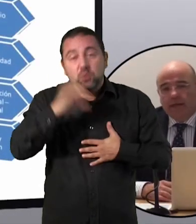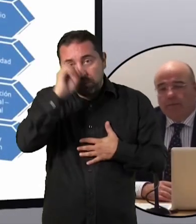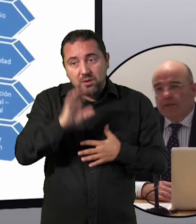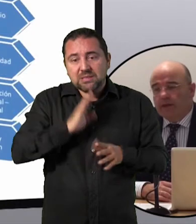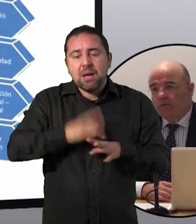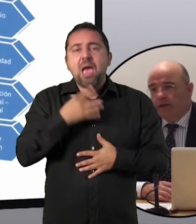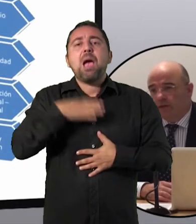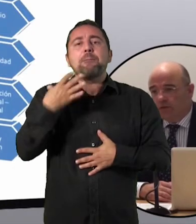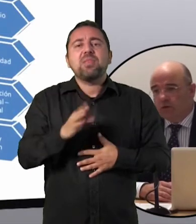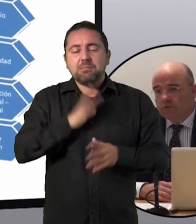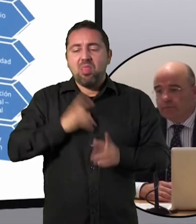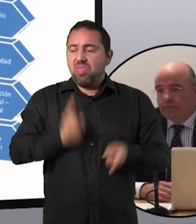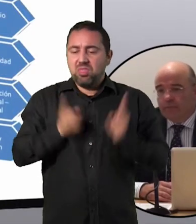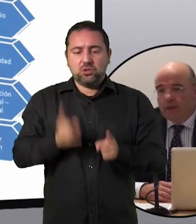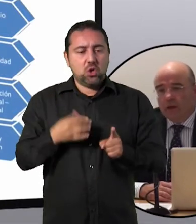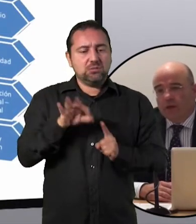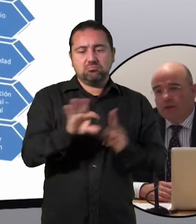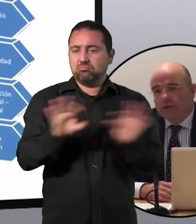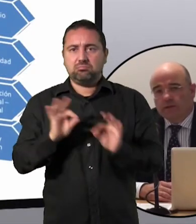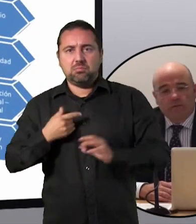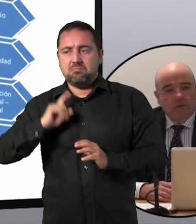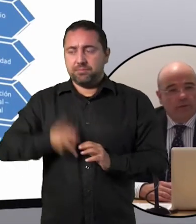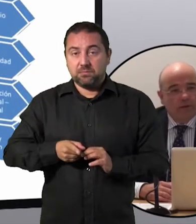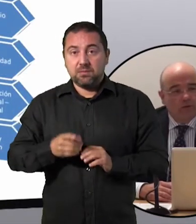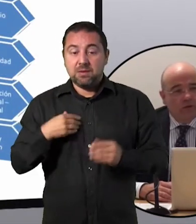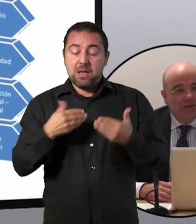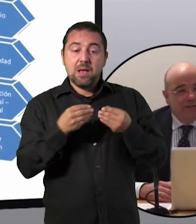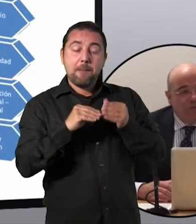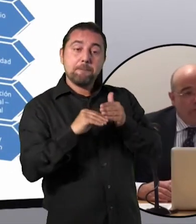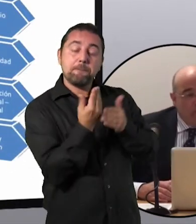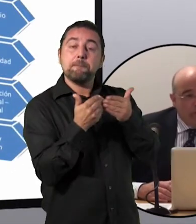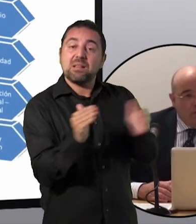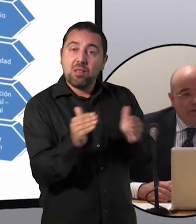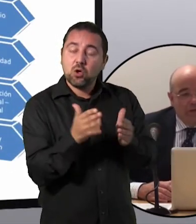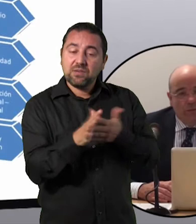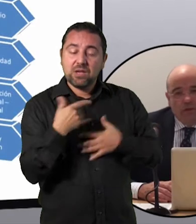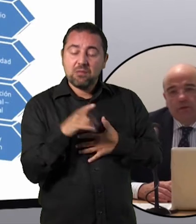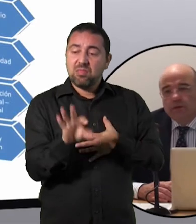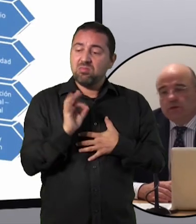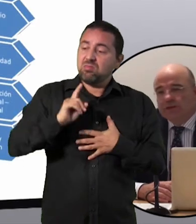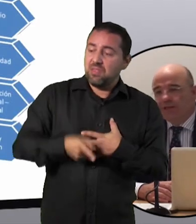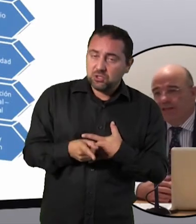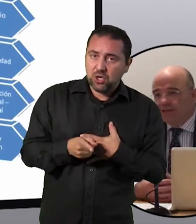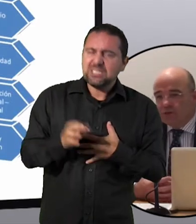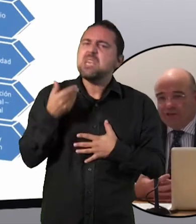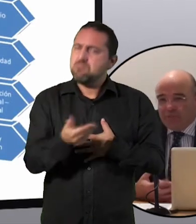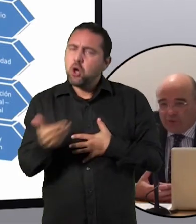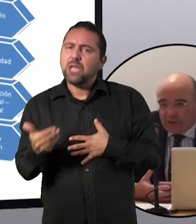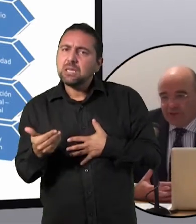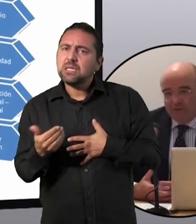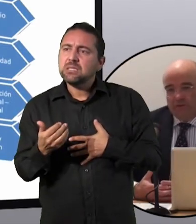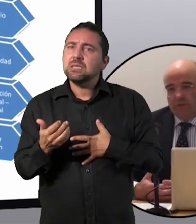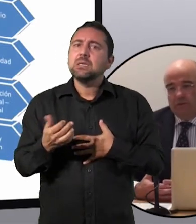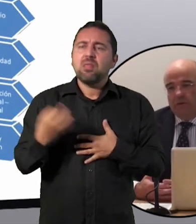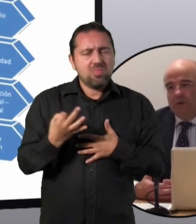es la capacidad de tomar decisiones. Un emprendedor desde el momento cero está tomando decisiones y decisiones